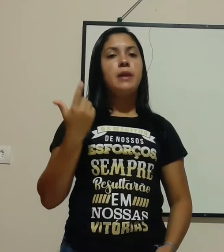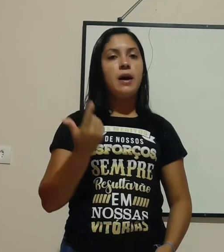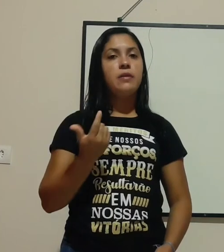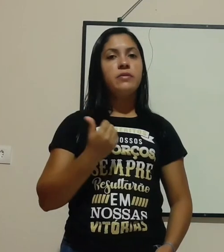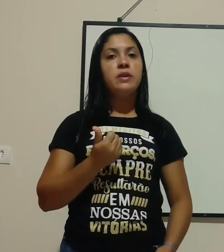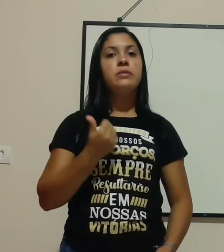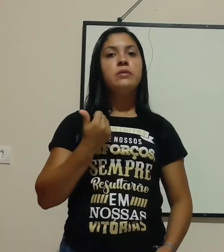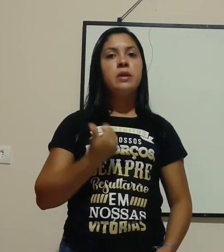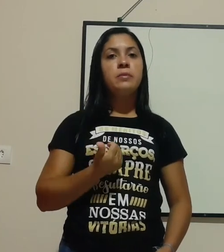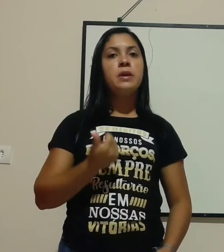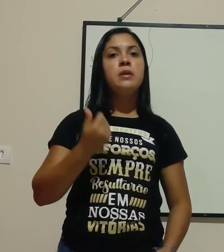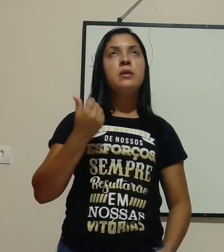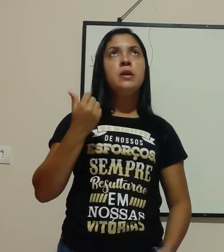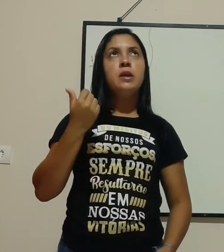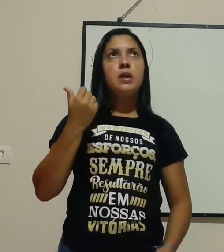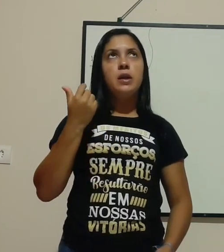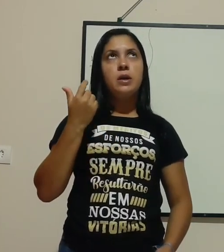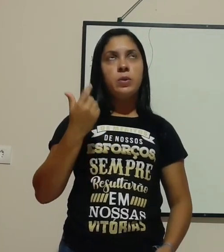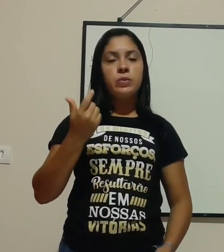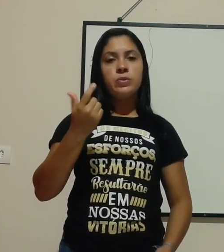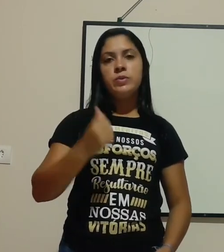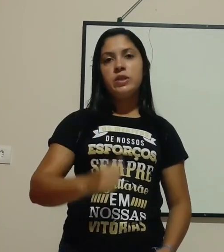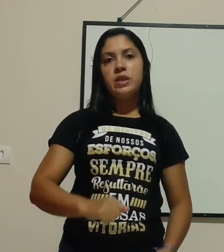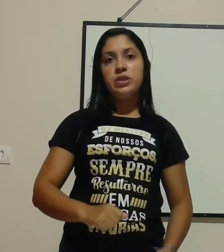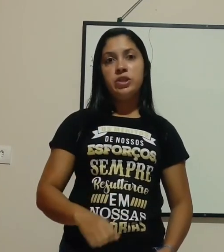está havendo também consome de energia.